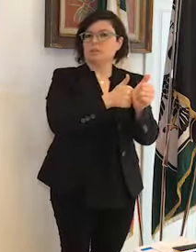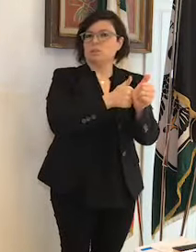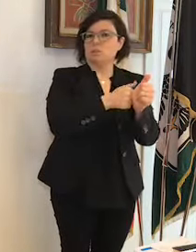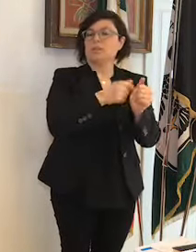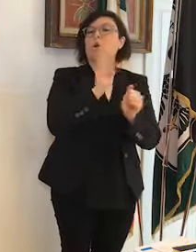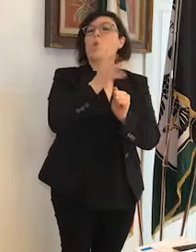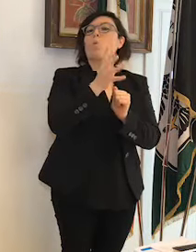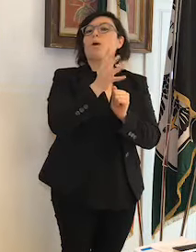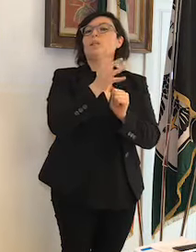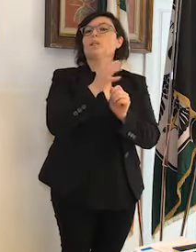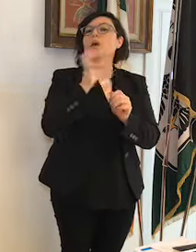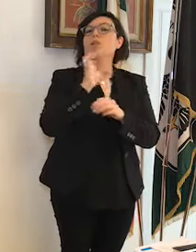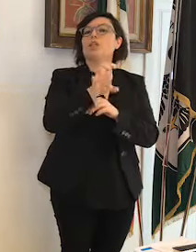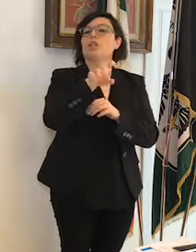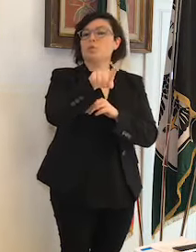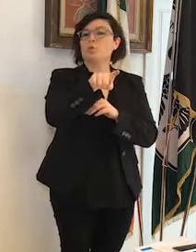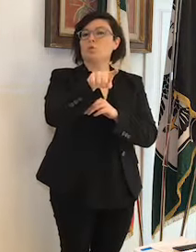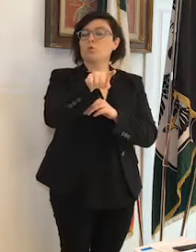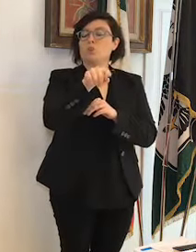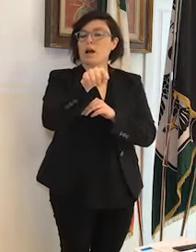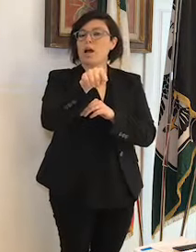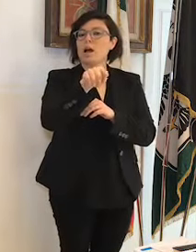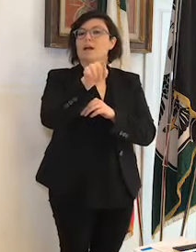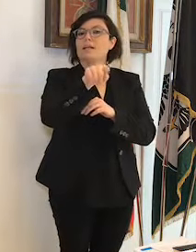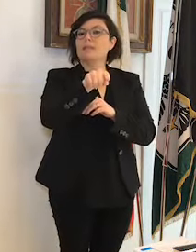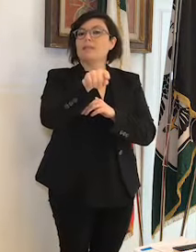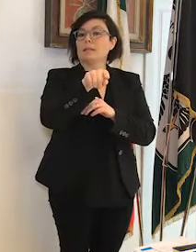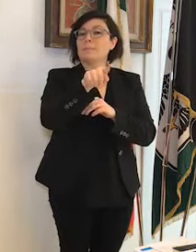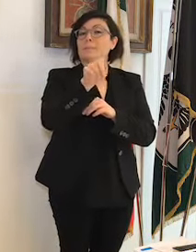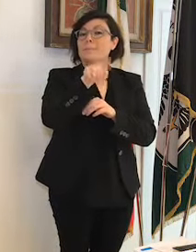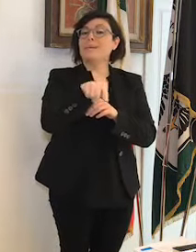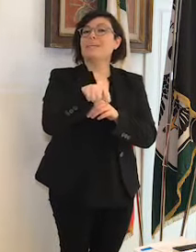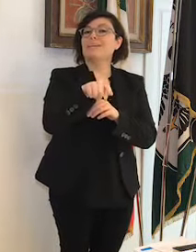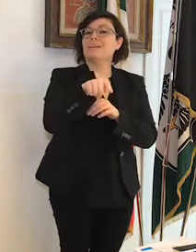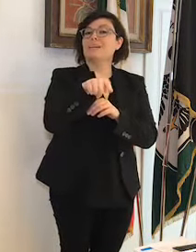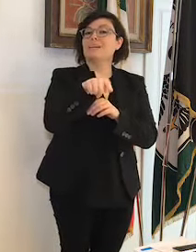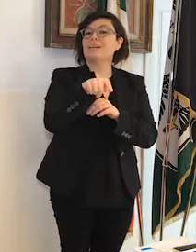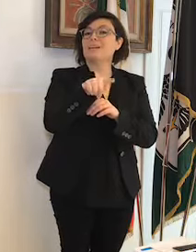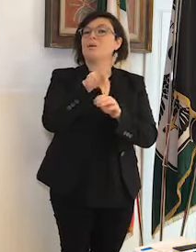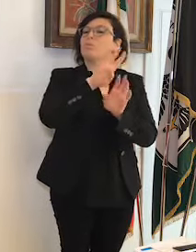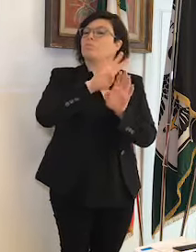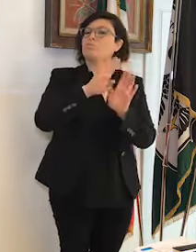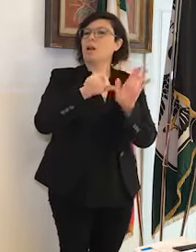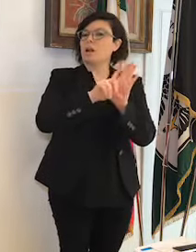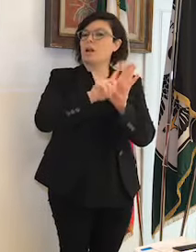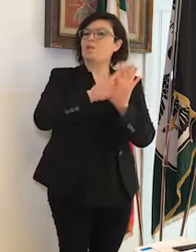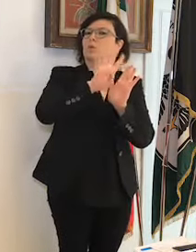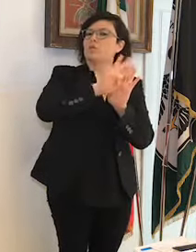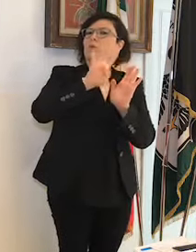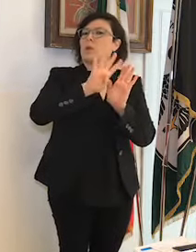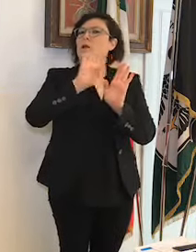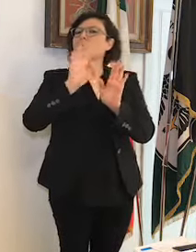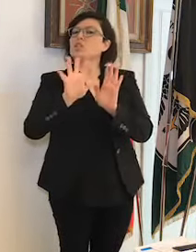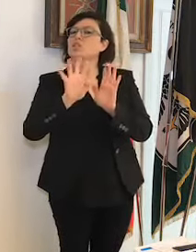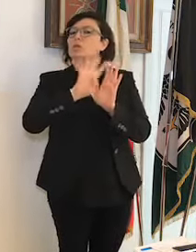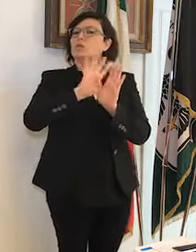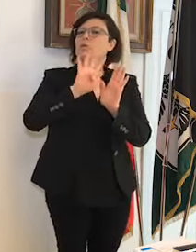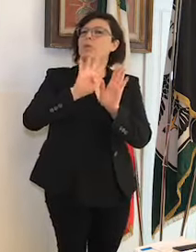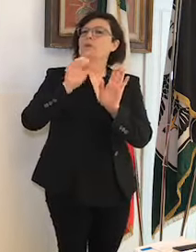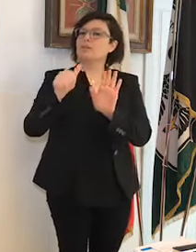14 denunciate per violazione degli articoli 495 e 496 del codice penale